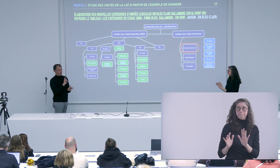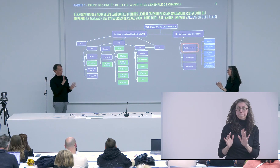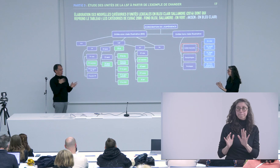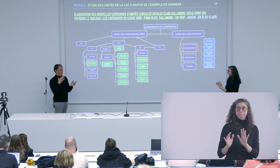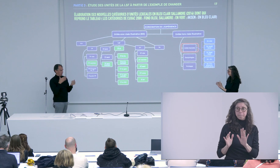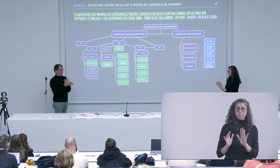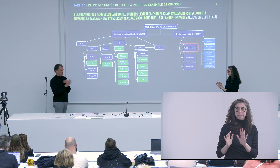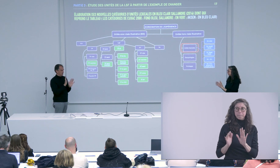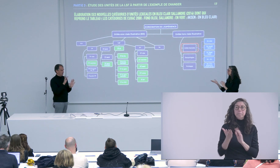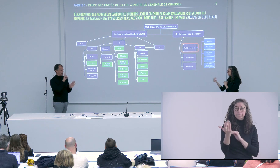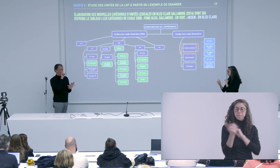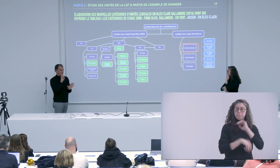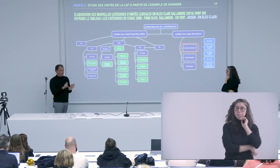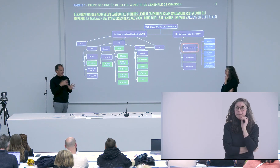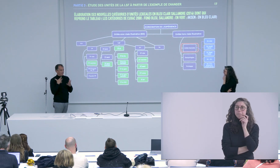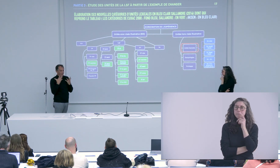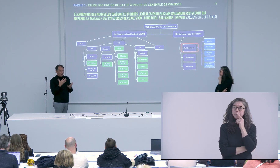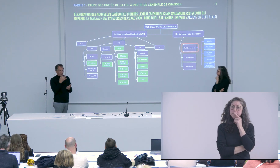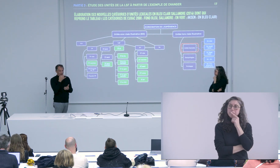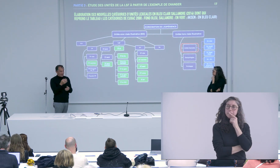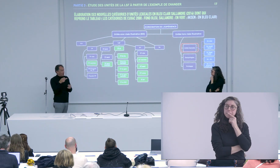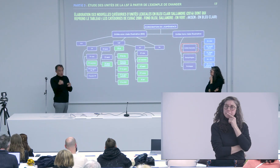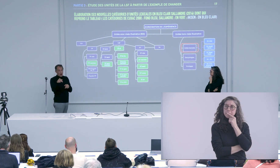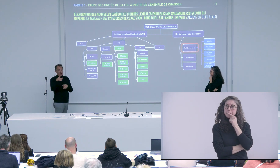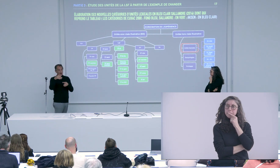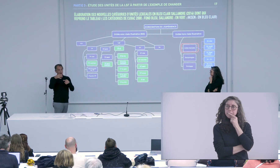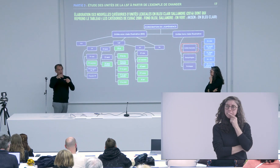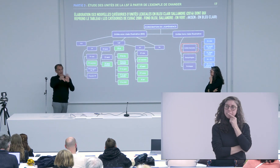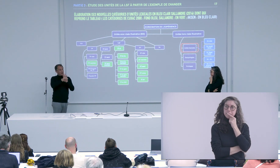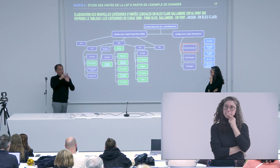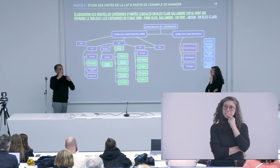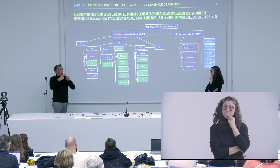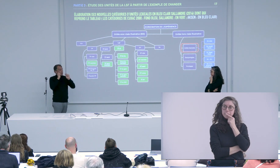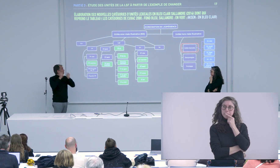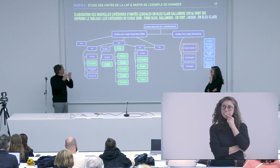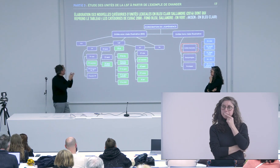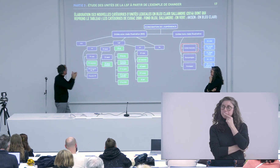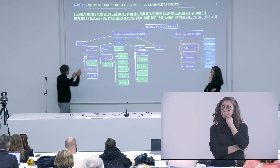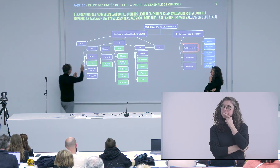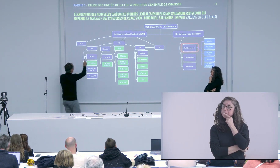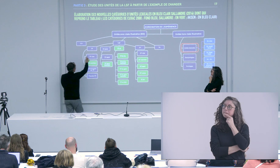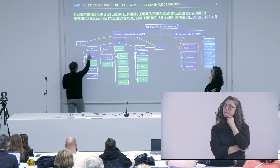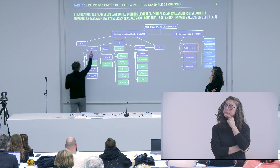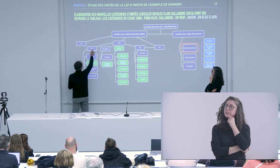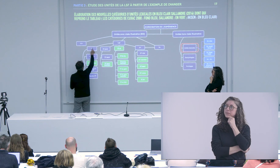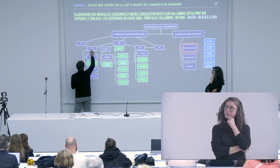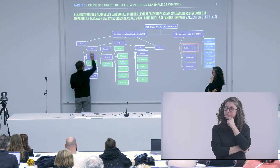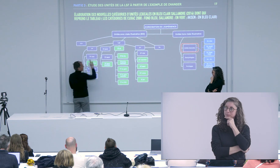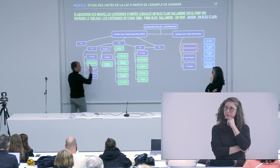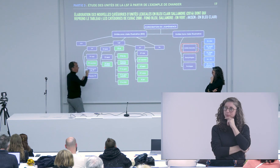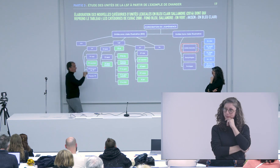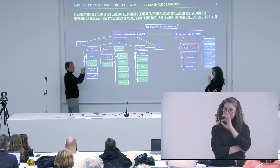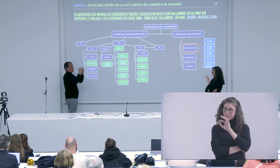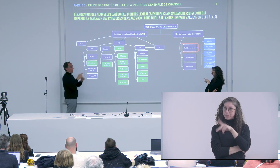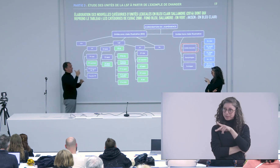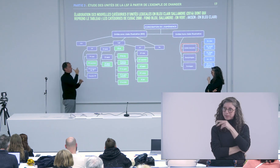modifier des choses existantes j'ai l'impression que ce n pas ma question je vais peut-être la reprendre simplement la terminologie je parle